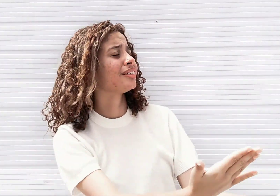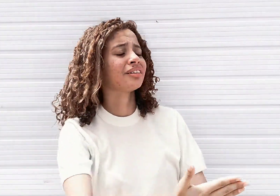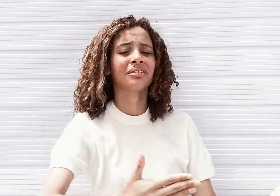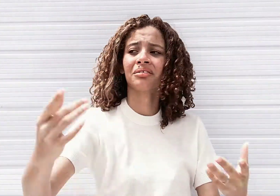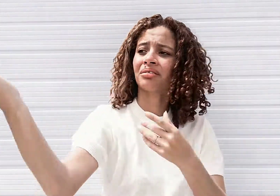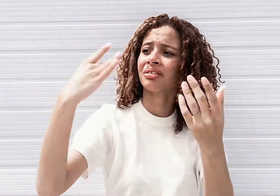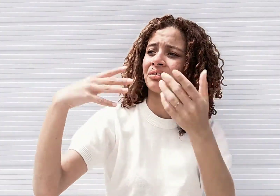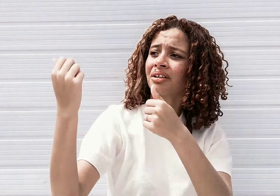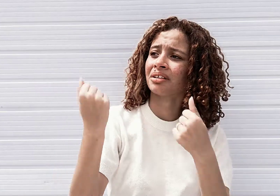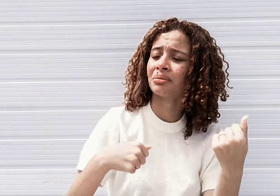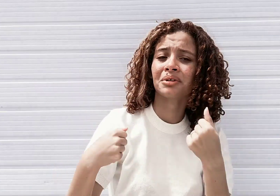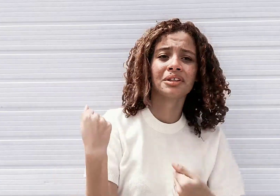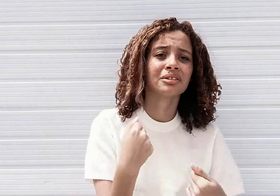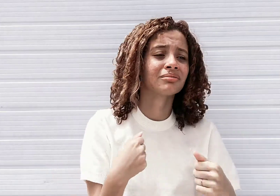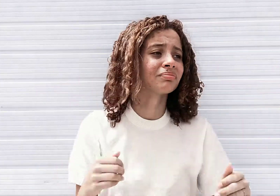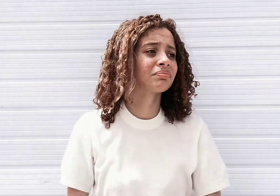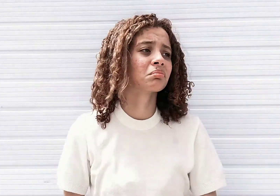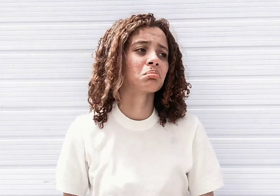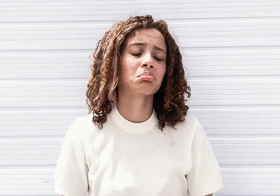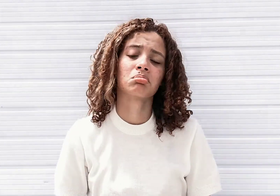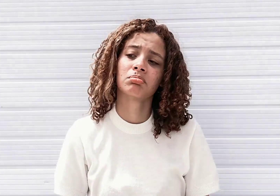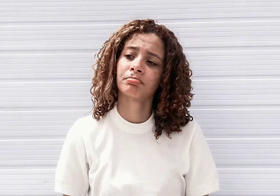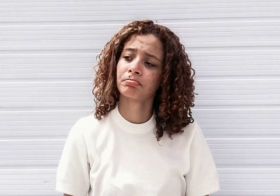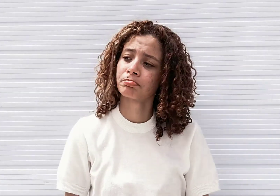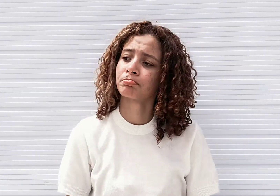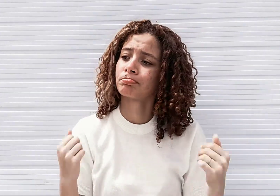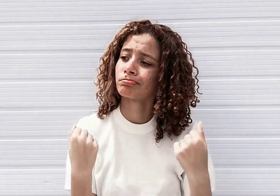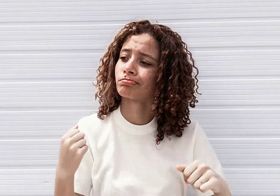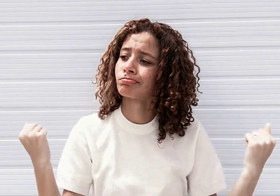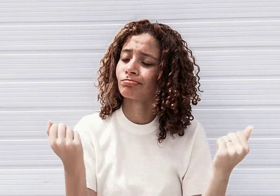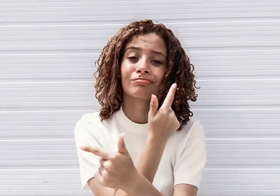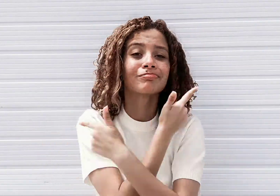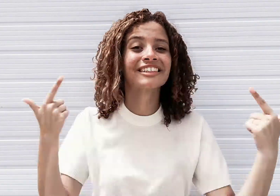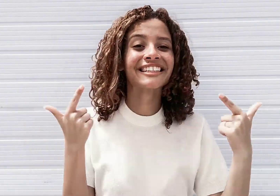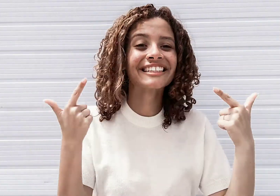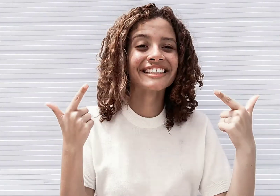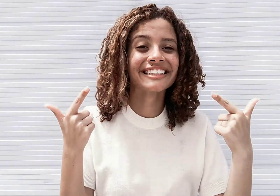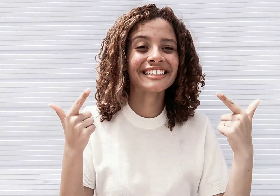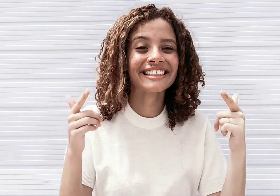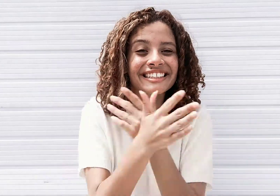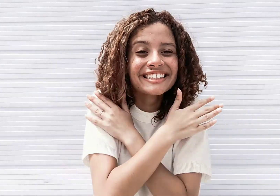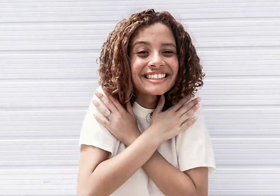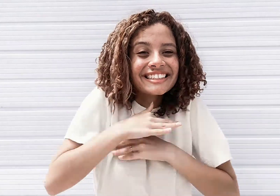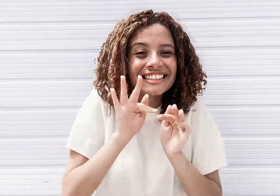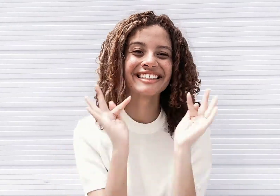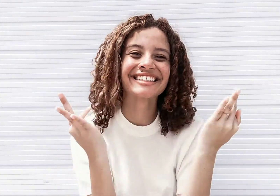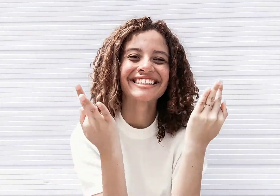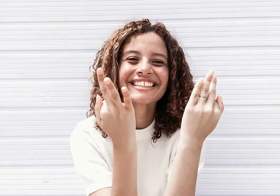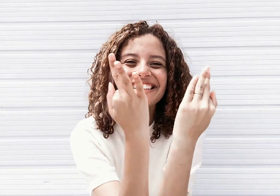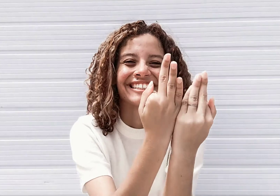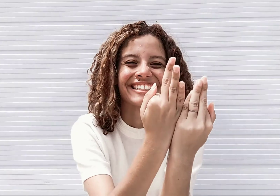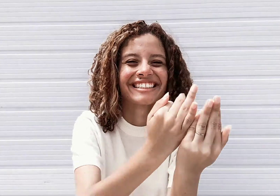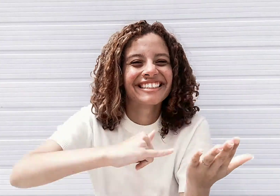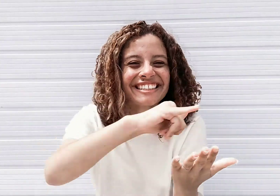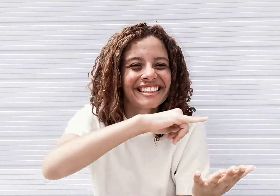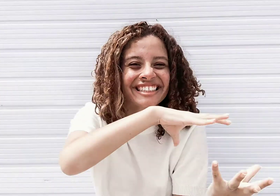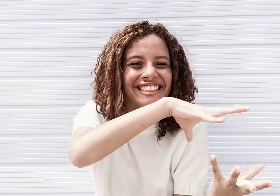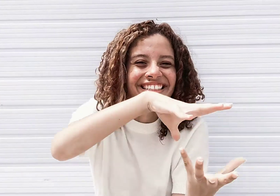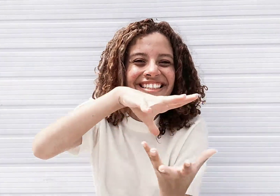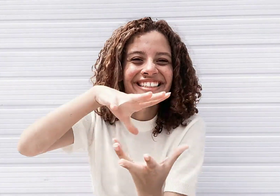vier eu fiz por merecer Eu devia sorrir mais, abraçar meus pais, viajar o mundo e